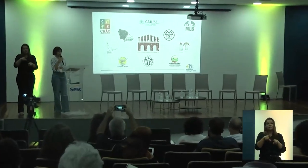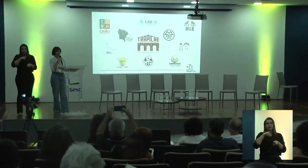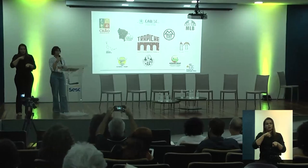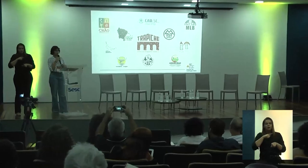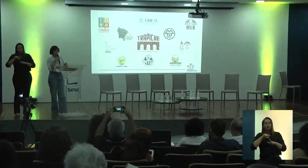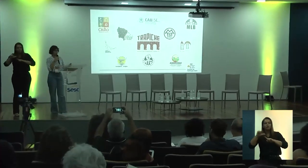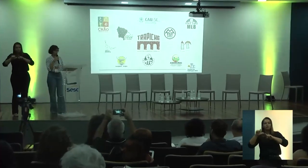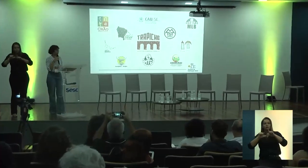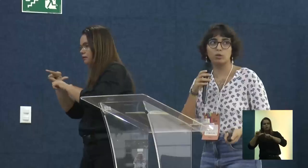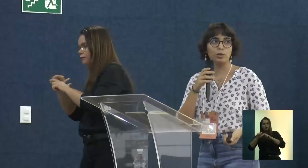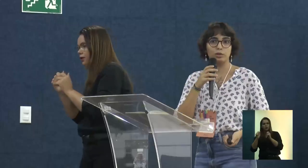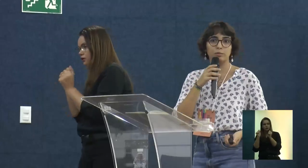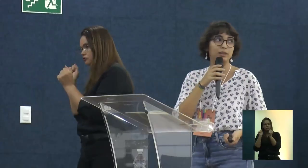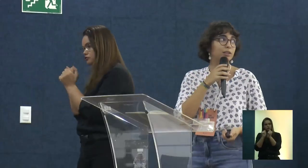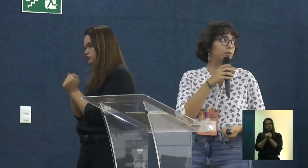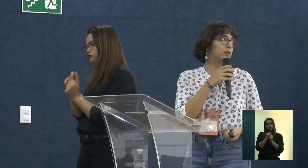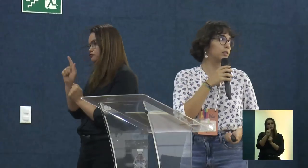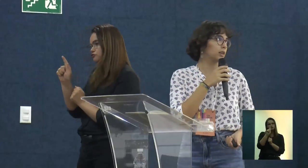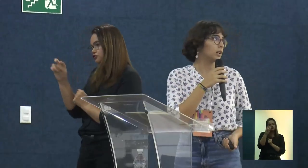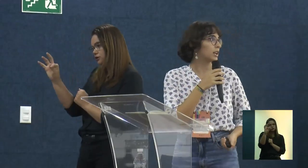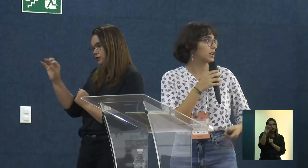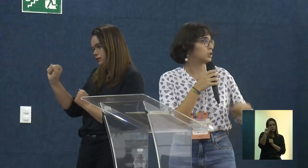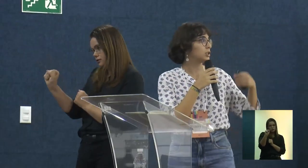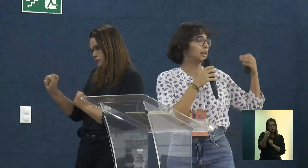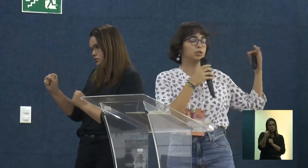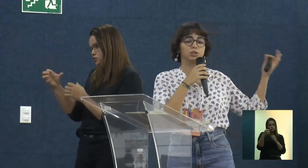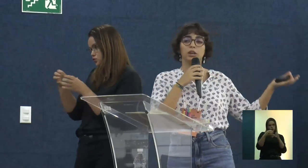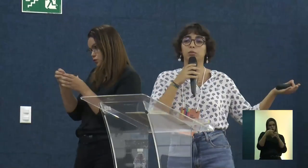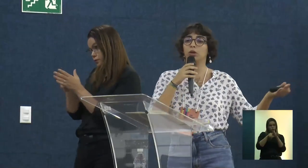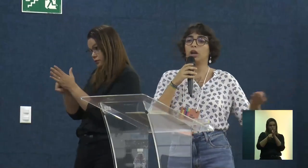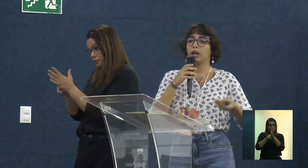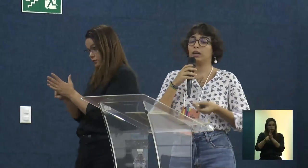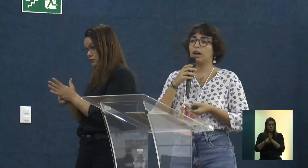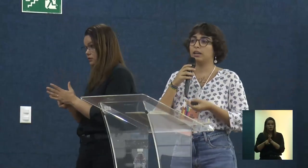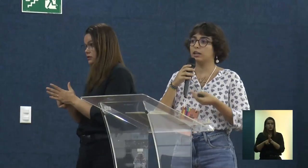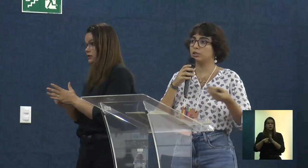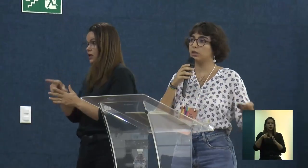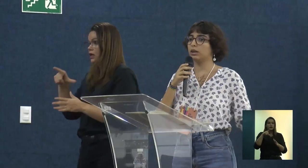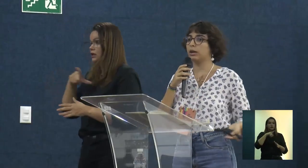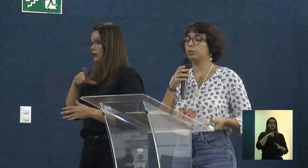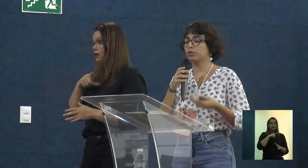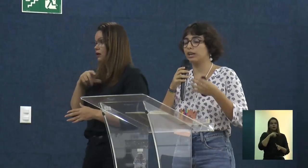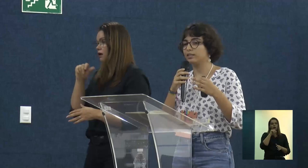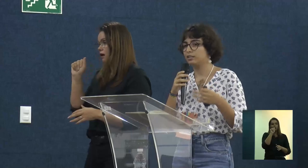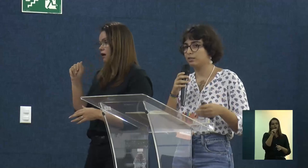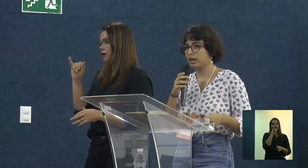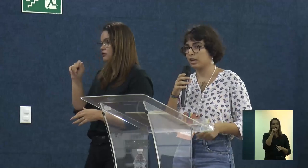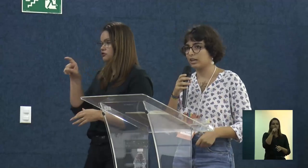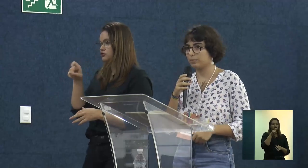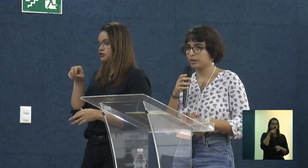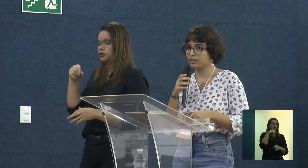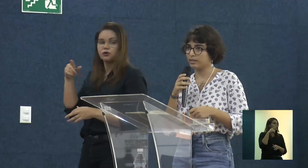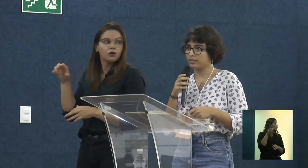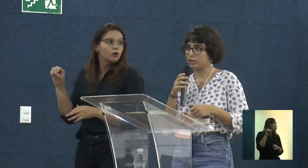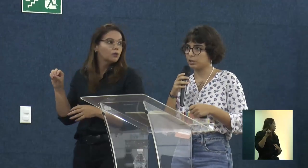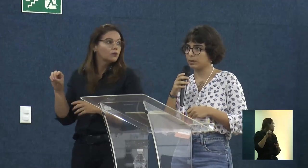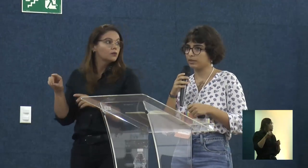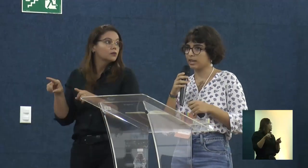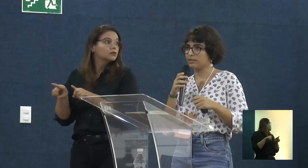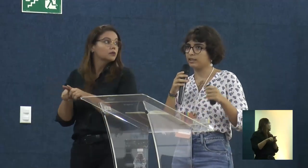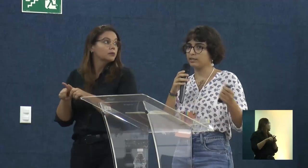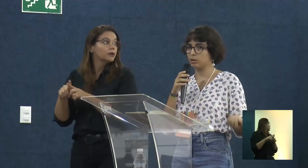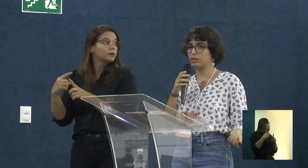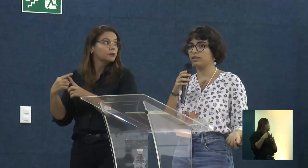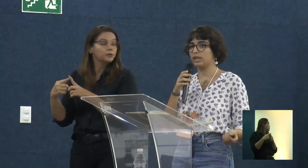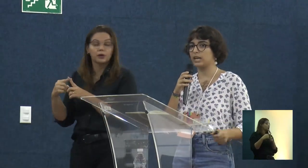GTs ou em outras coisas específicas, que a gente tem a XAM, e aí a XAM é muito interessante se falar, porque se a gente